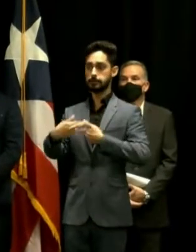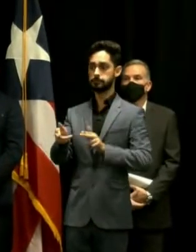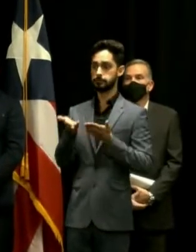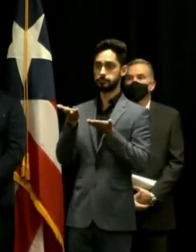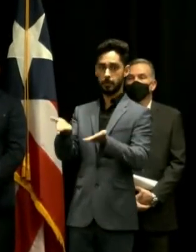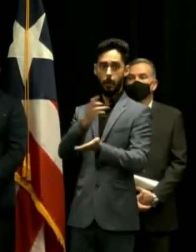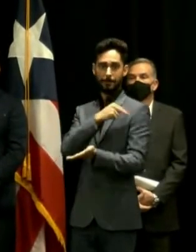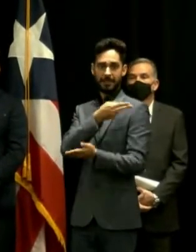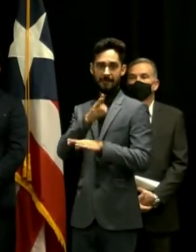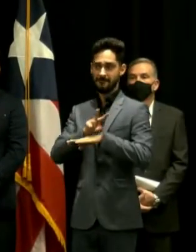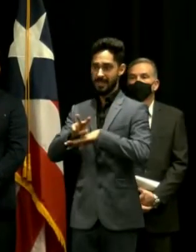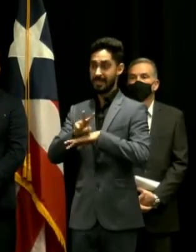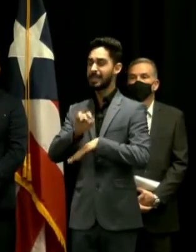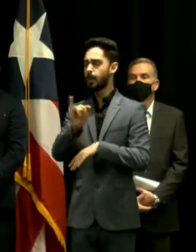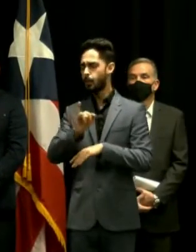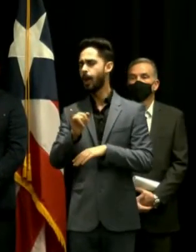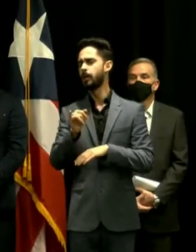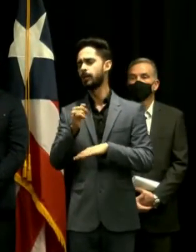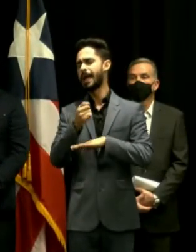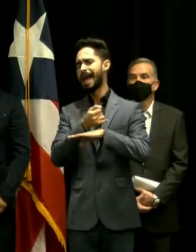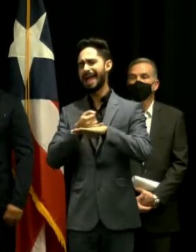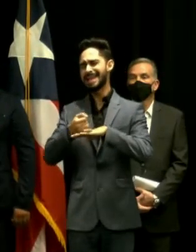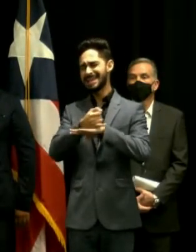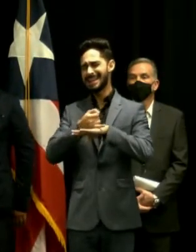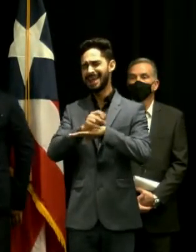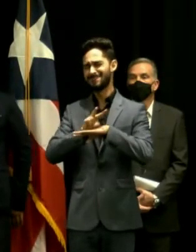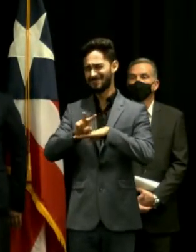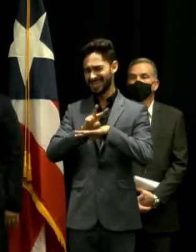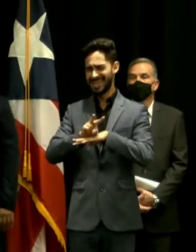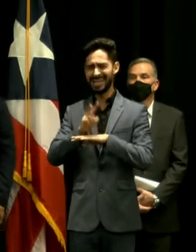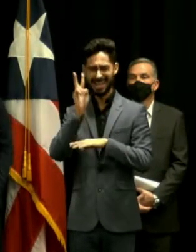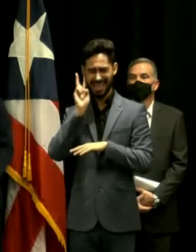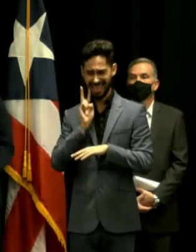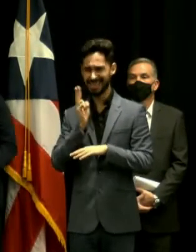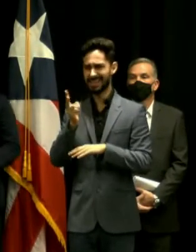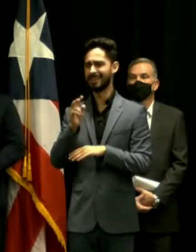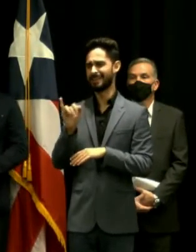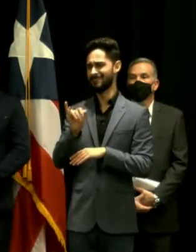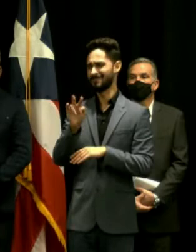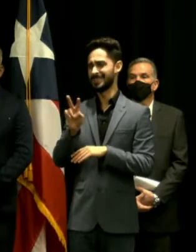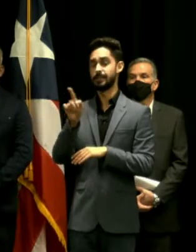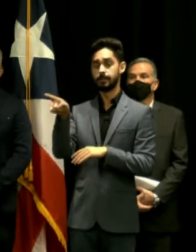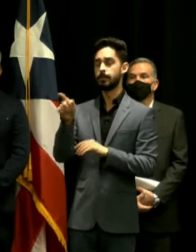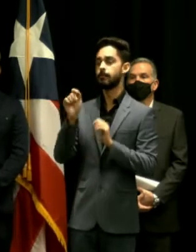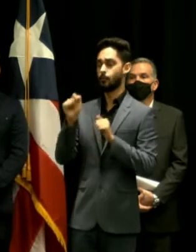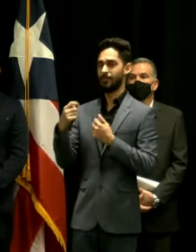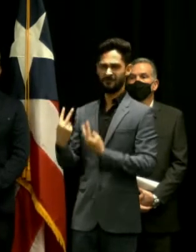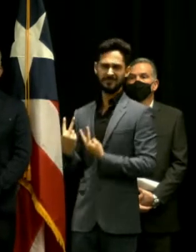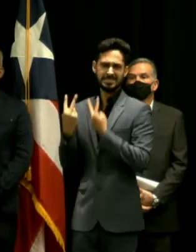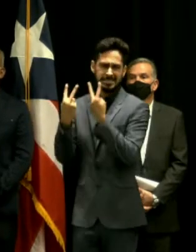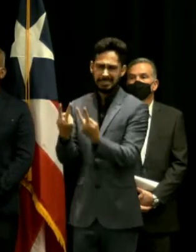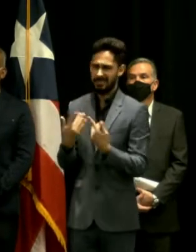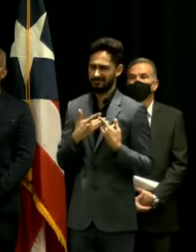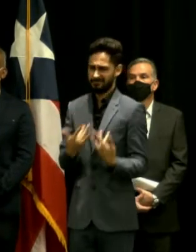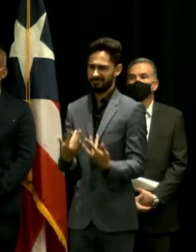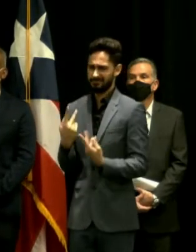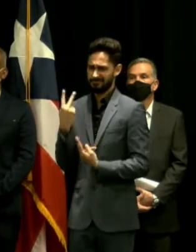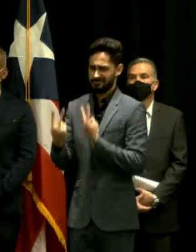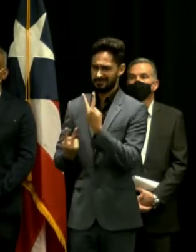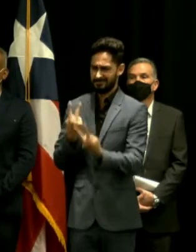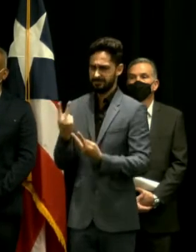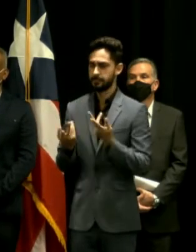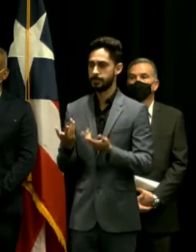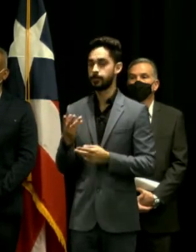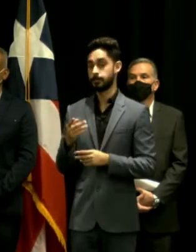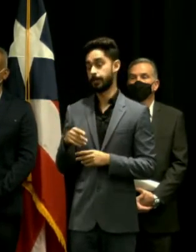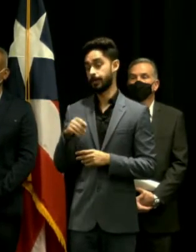el caso de Islas Vírgenes que la mencionó el representante Johnny Méndez es que visitan pues a mí me consta que por ejemplo de la isla